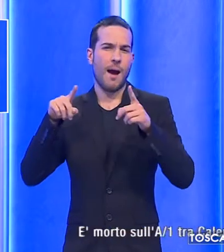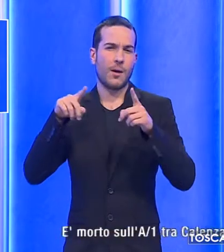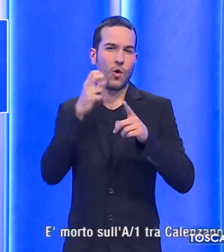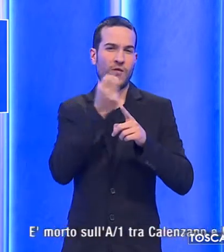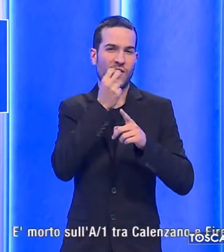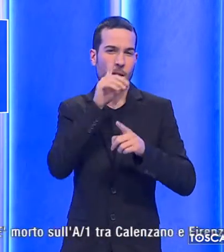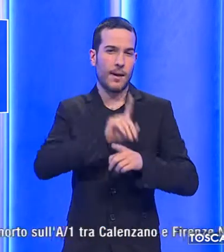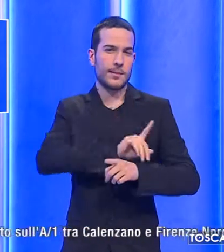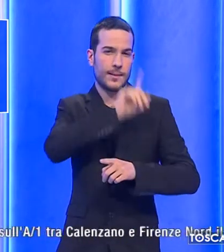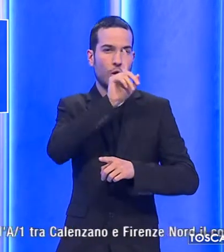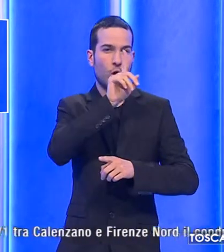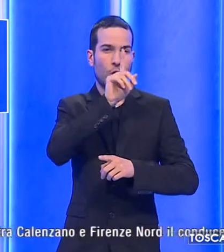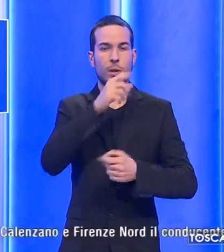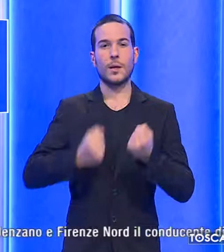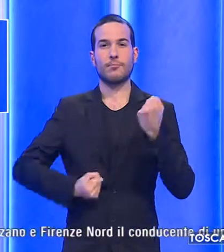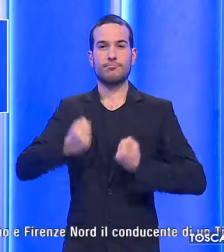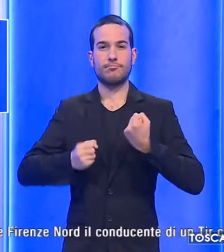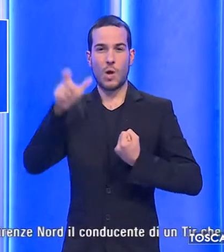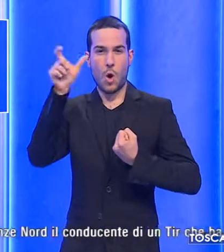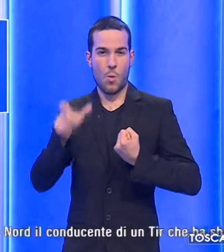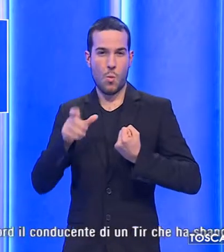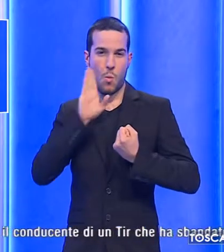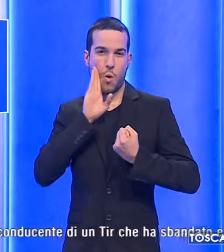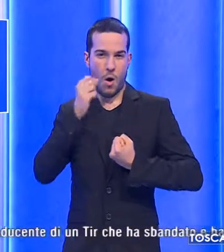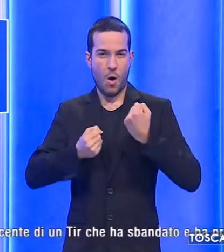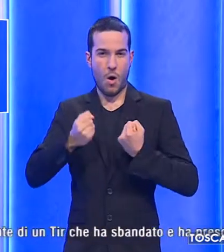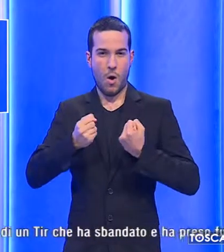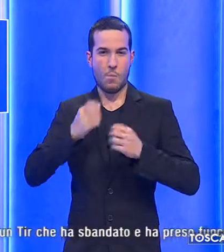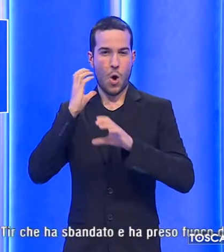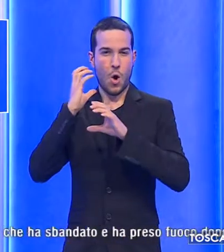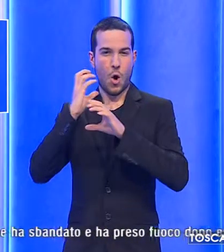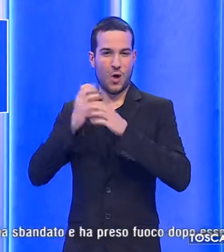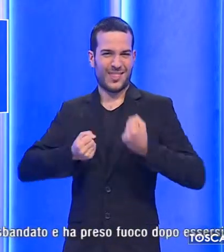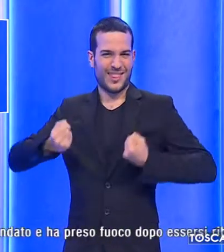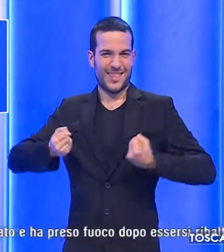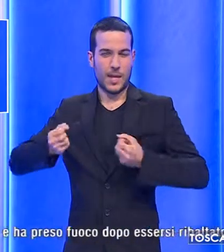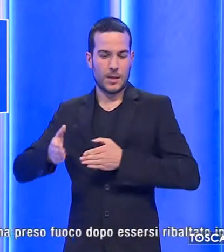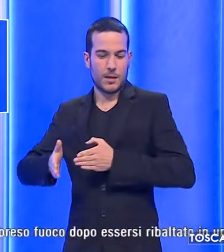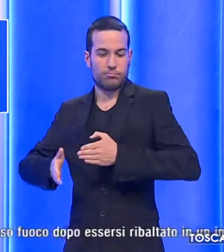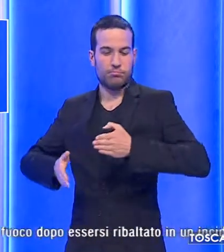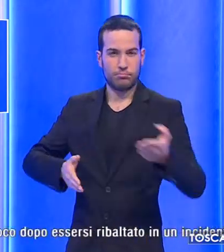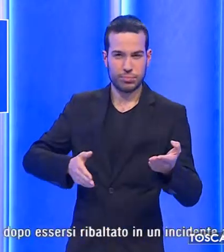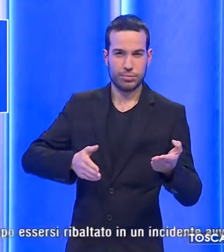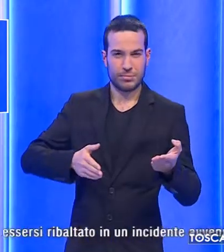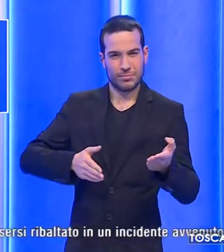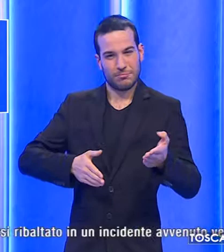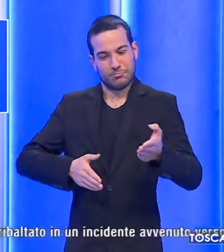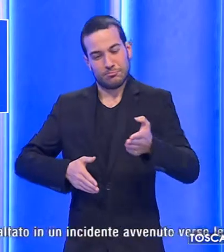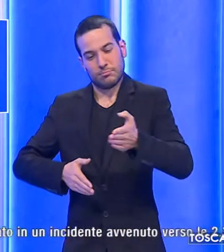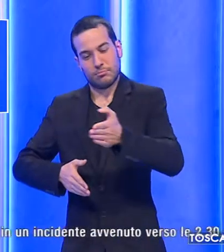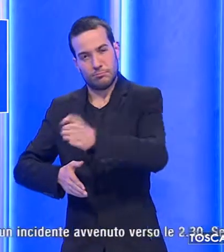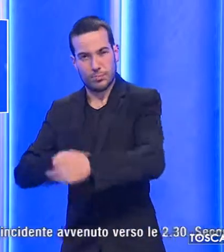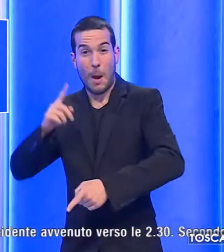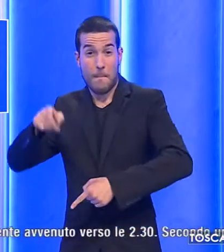conducente di un tir che ha sbandato e ha preso fuoco dopo essersi ribaltato in un